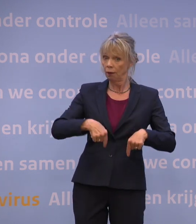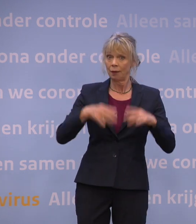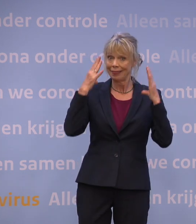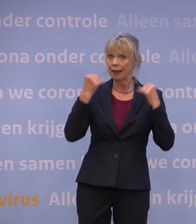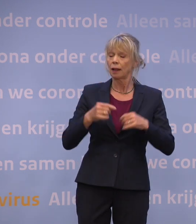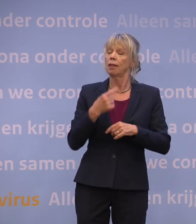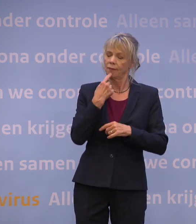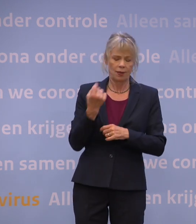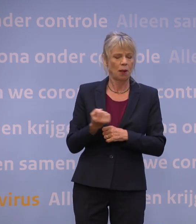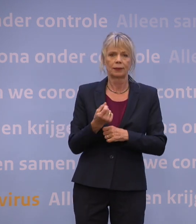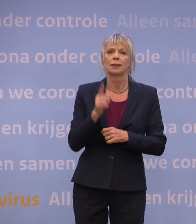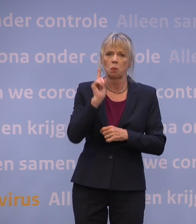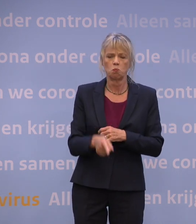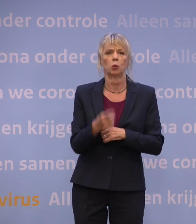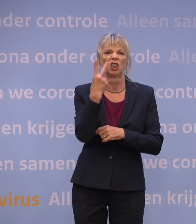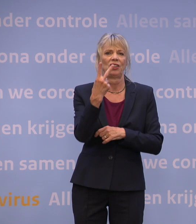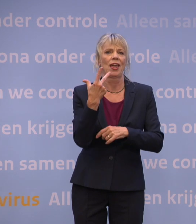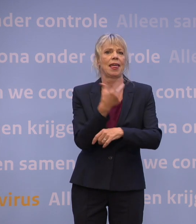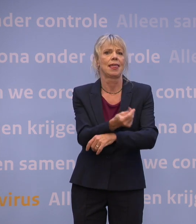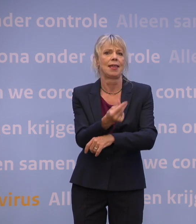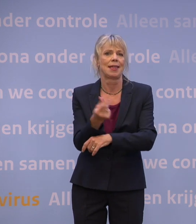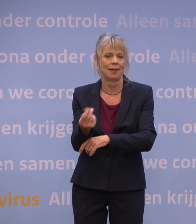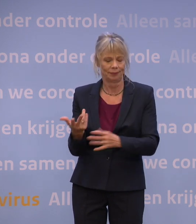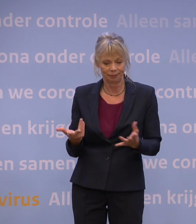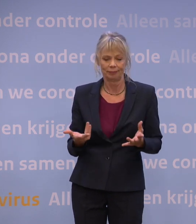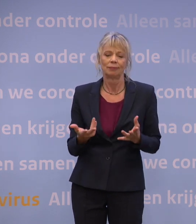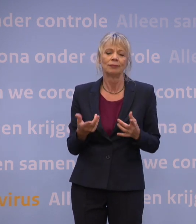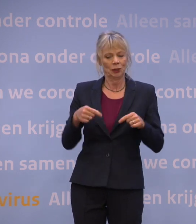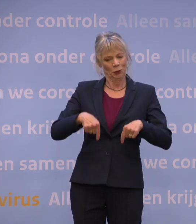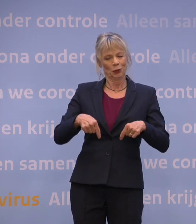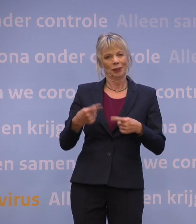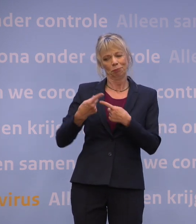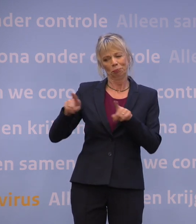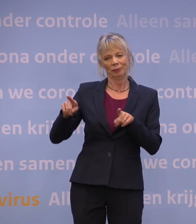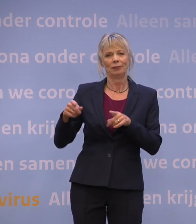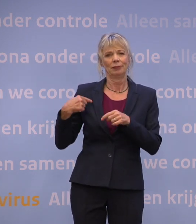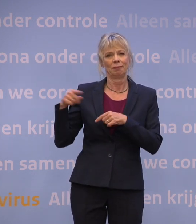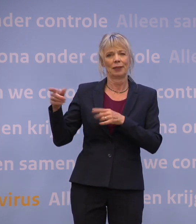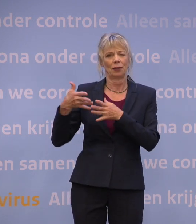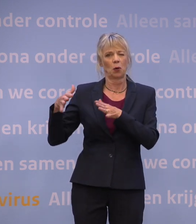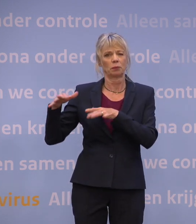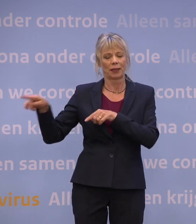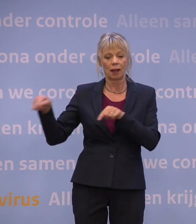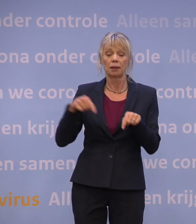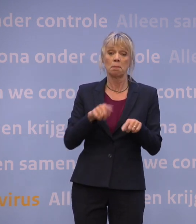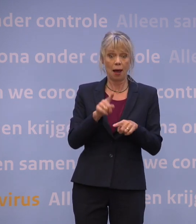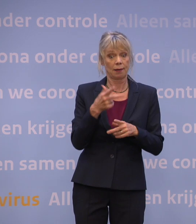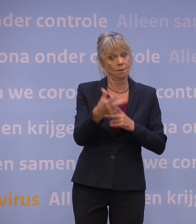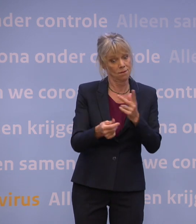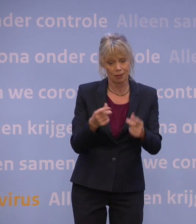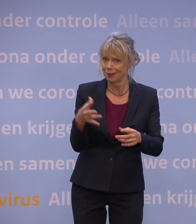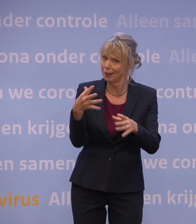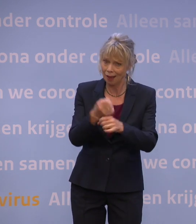prikken. En dus dat maakt ons wel enigszins anders. Niet min, vaccineren werkt. Dus alles